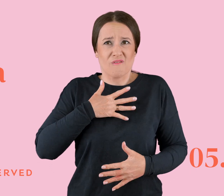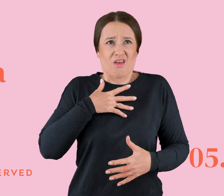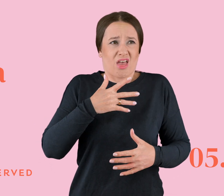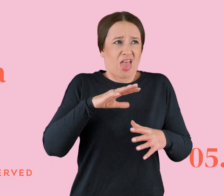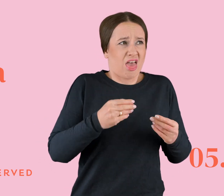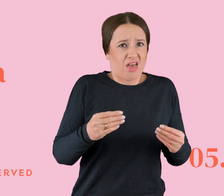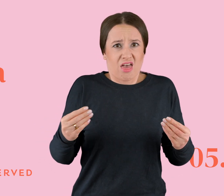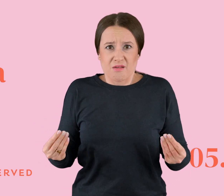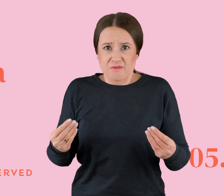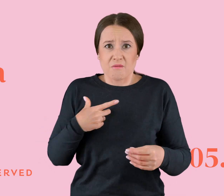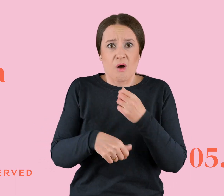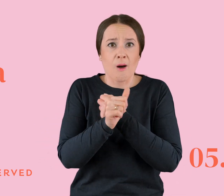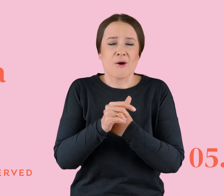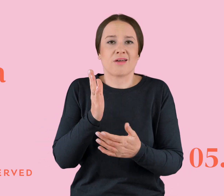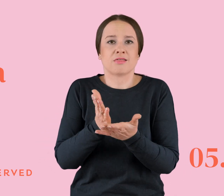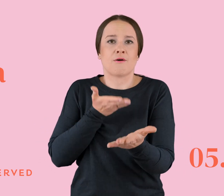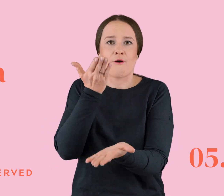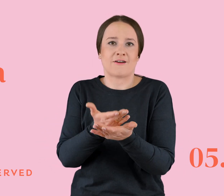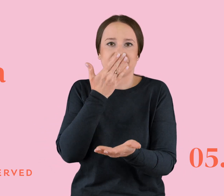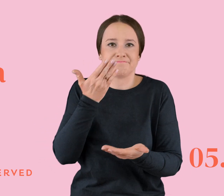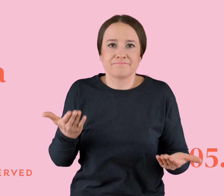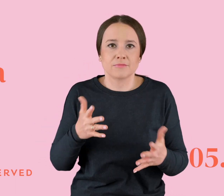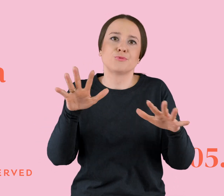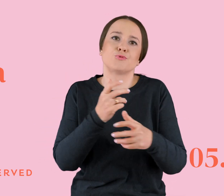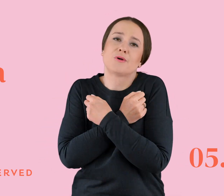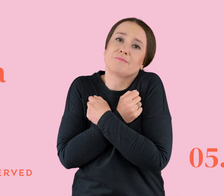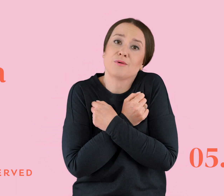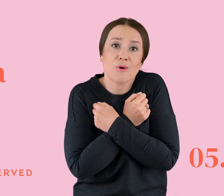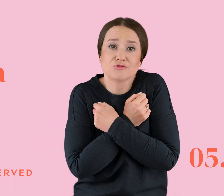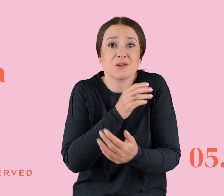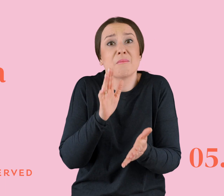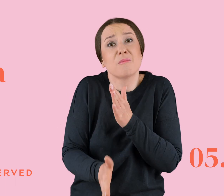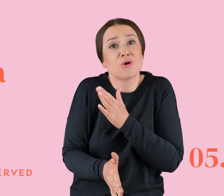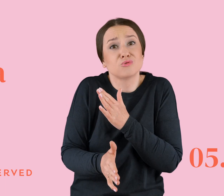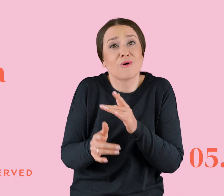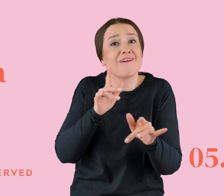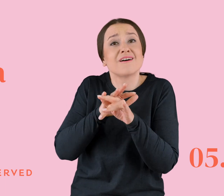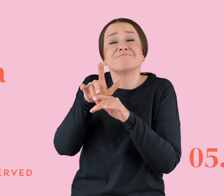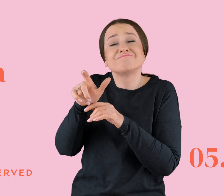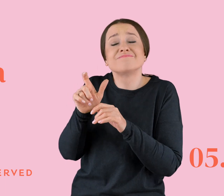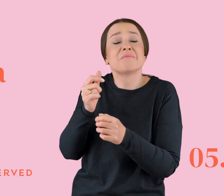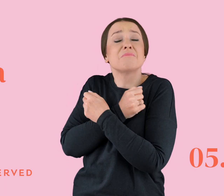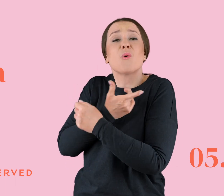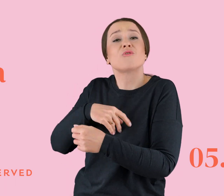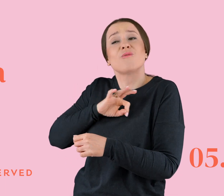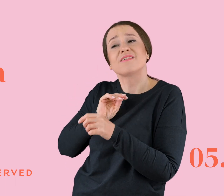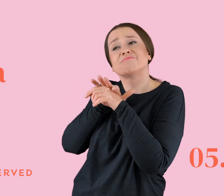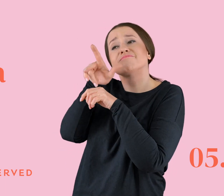I tak naprawdę tylko dlatego, że mają do zaoferowania dużo miłości i po prostu lokują ją na złych osobach. Ale są też to historie podnoszące